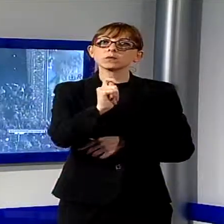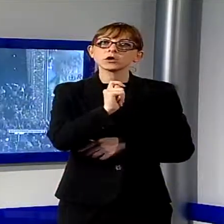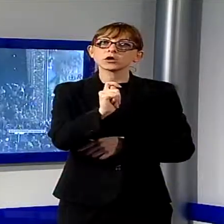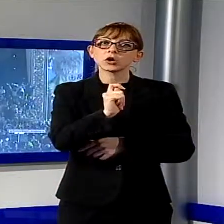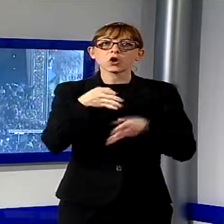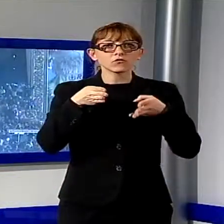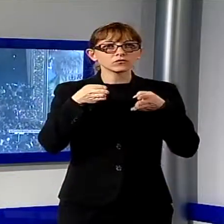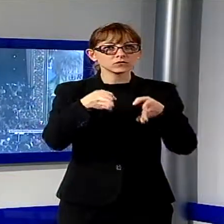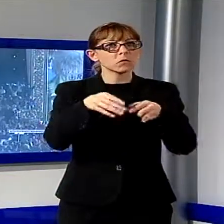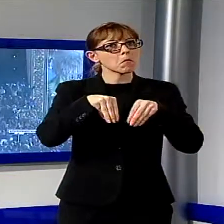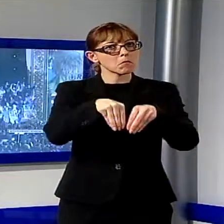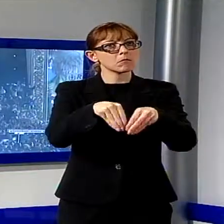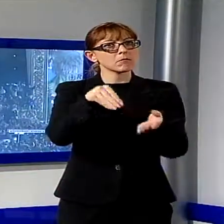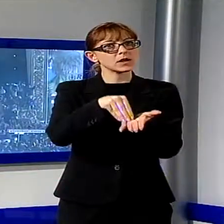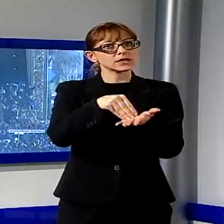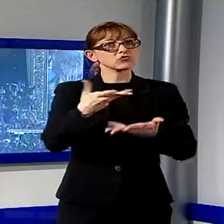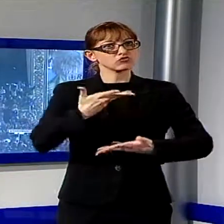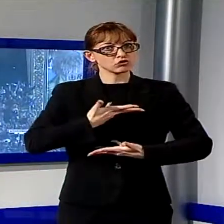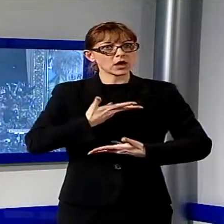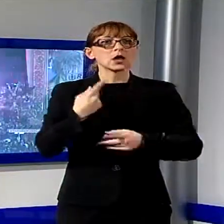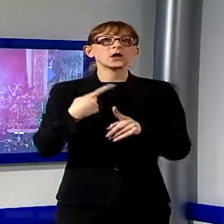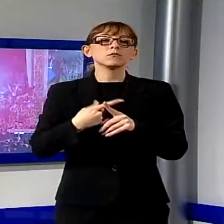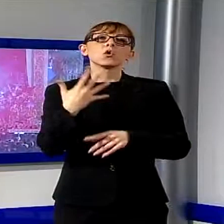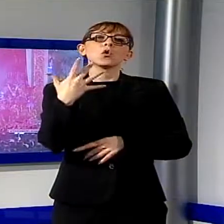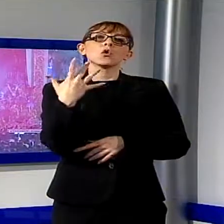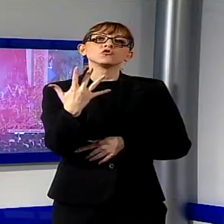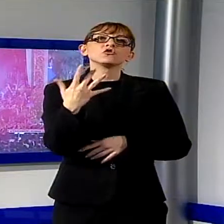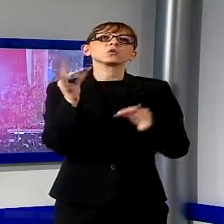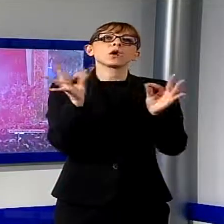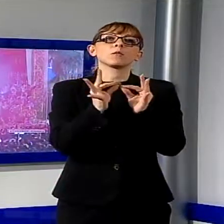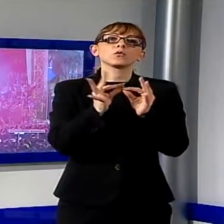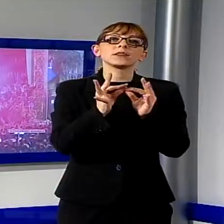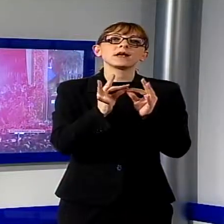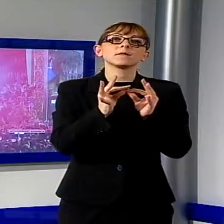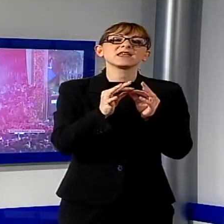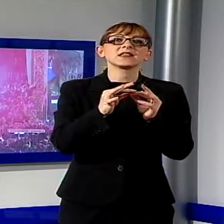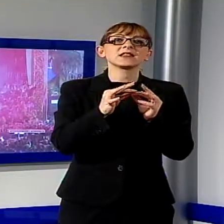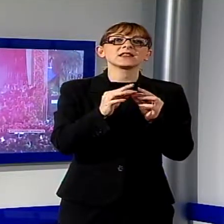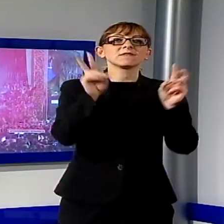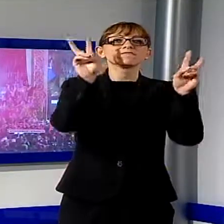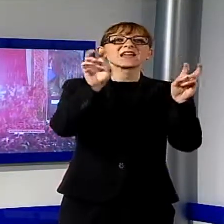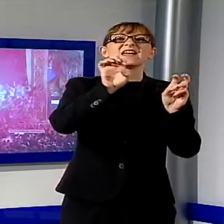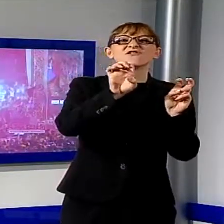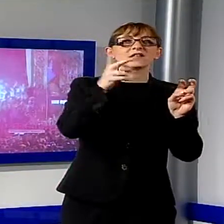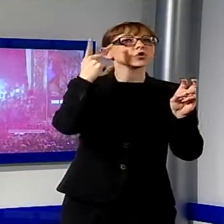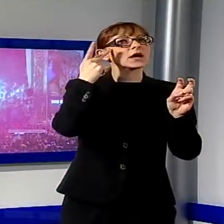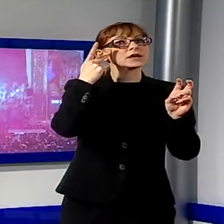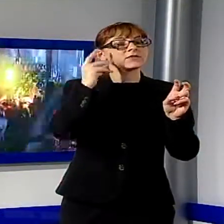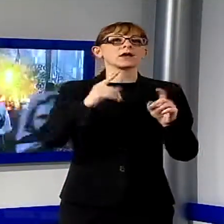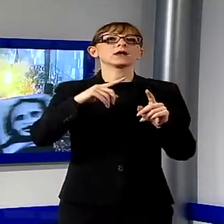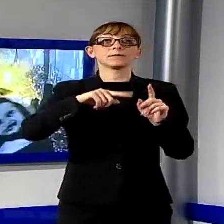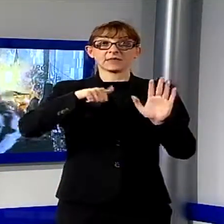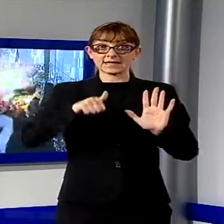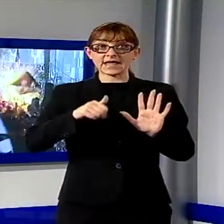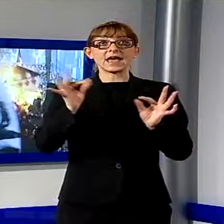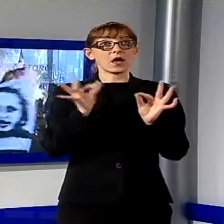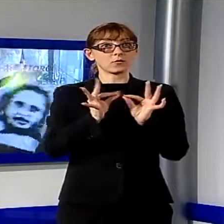avvicinamento ai corsi intitolate Effetto Carnevale. 6 appuntamenti in diretta dagli studi di Noi TV con il processo al